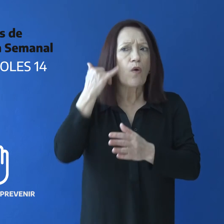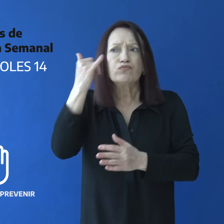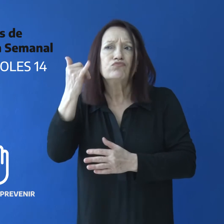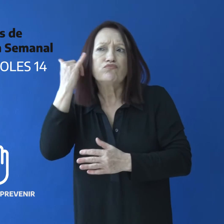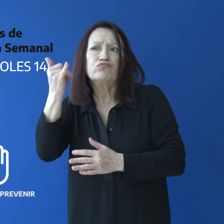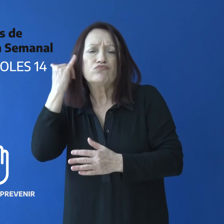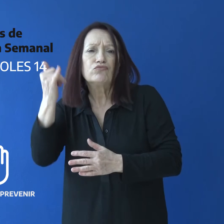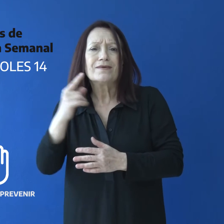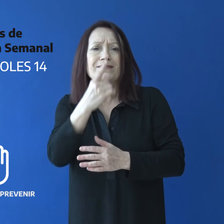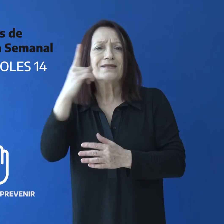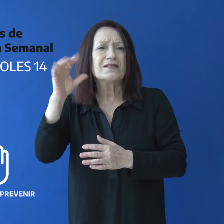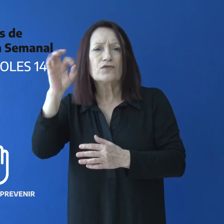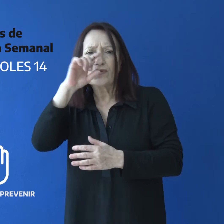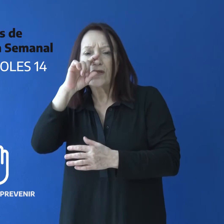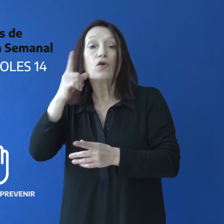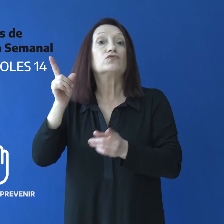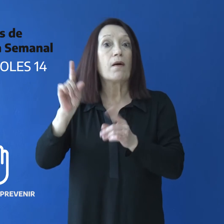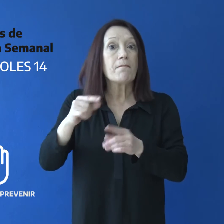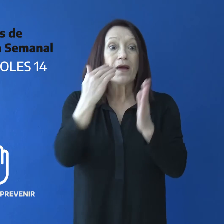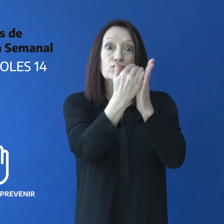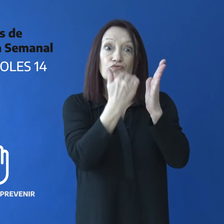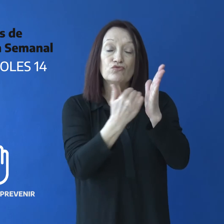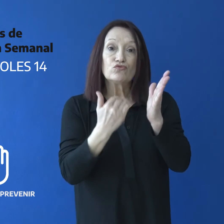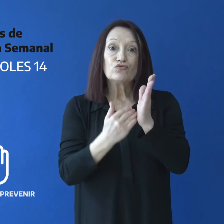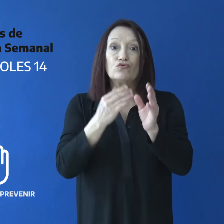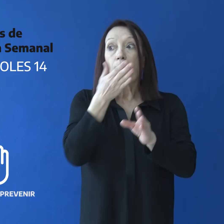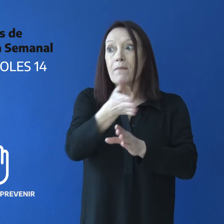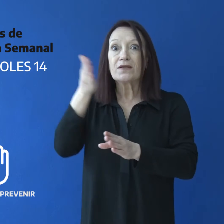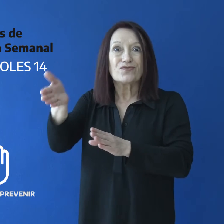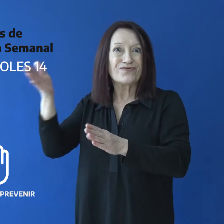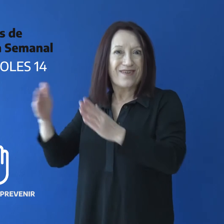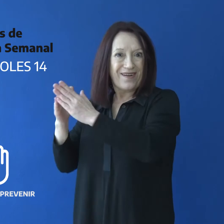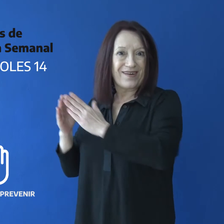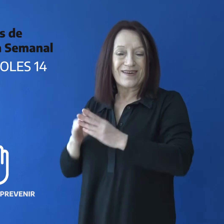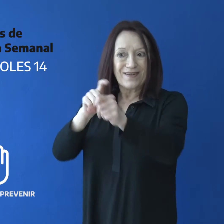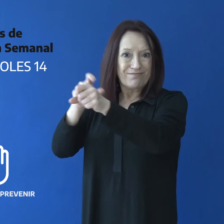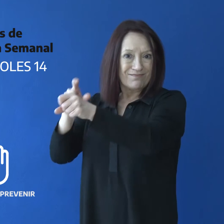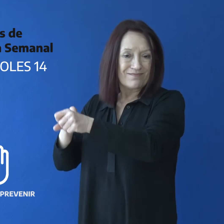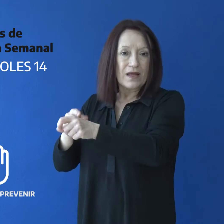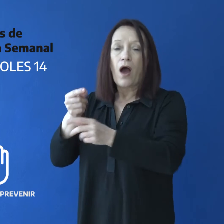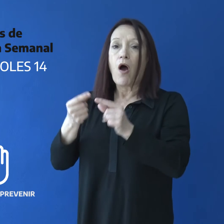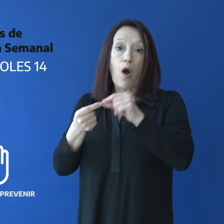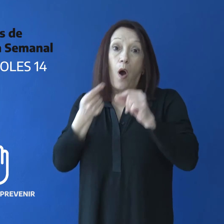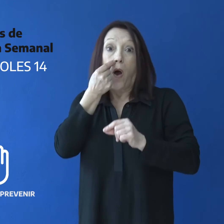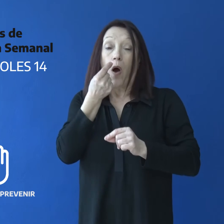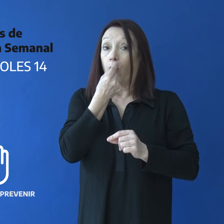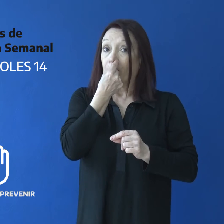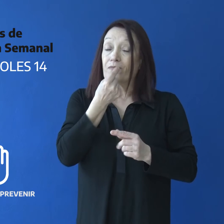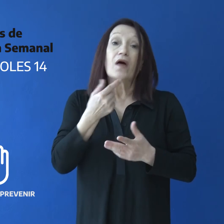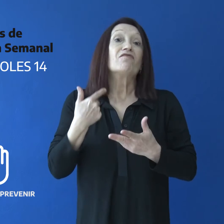sobrecarga en el 107 o en los turnos para los hisopados en los domicilios. De esta forma, se puede